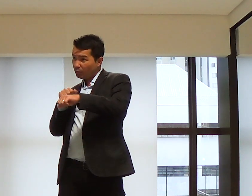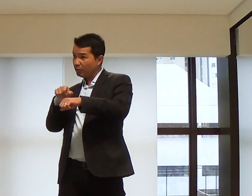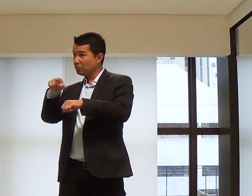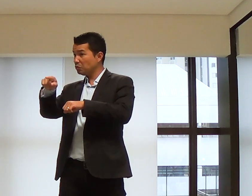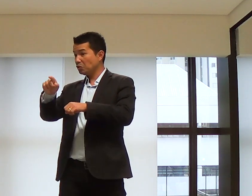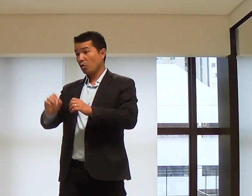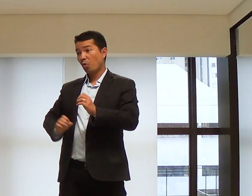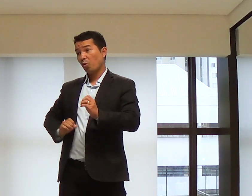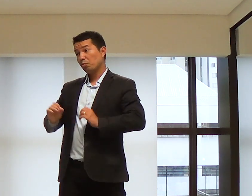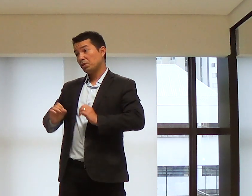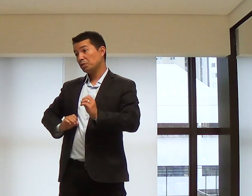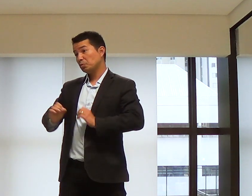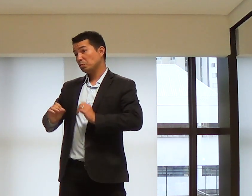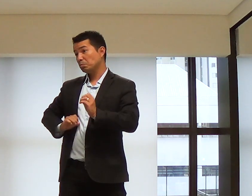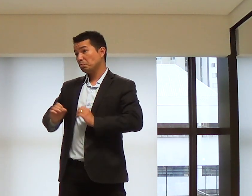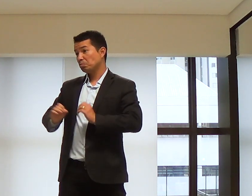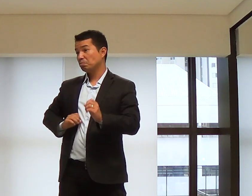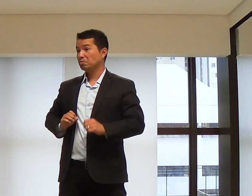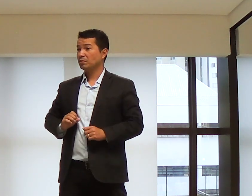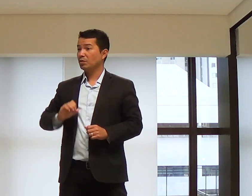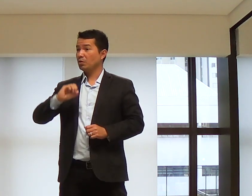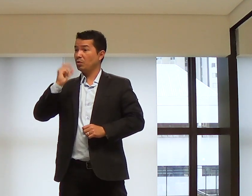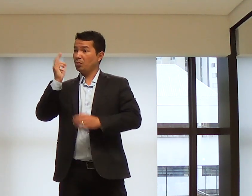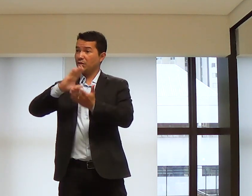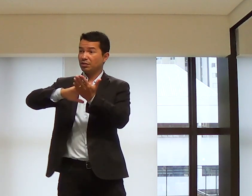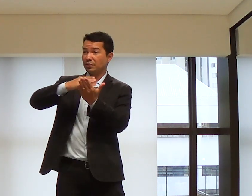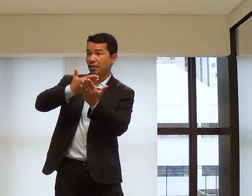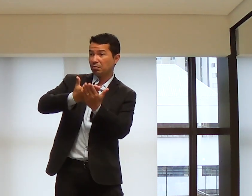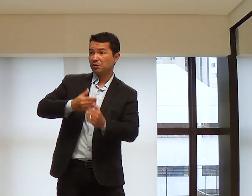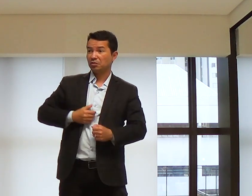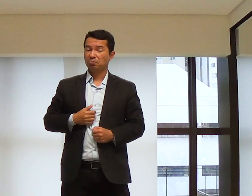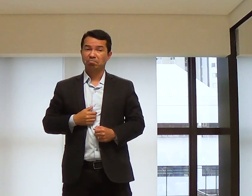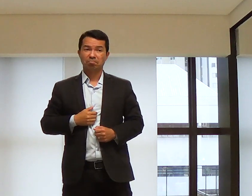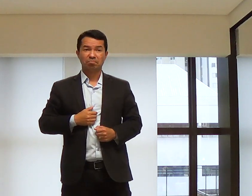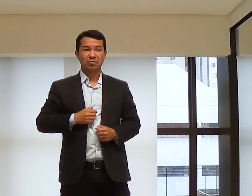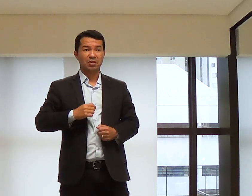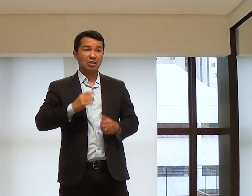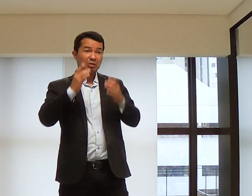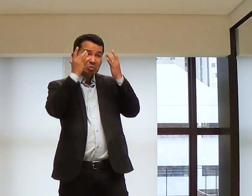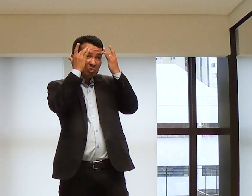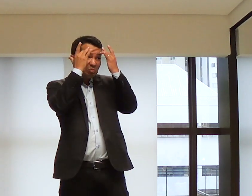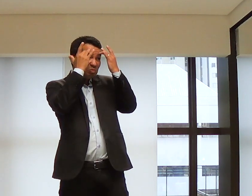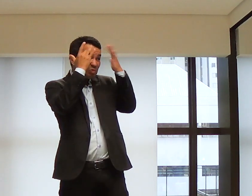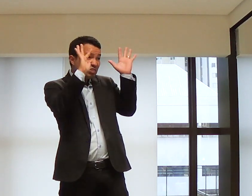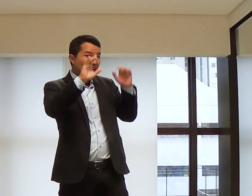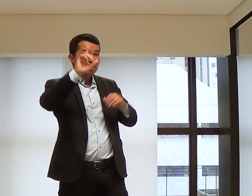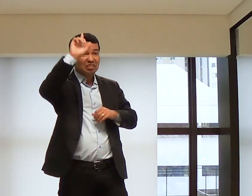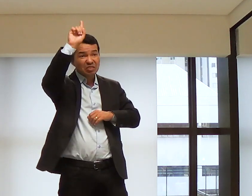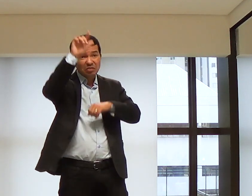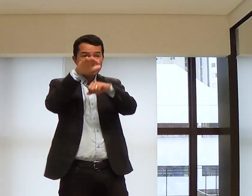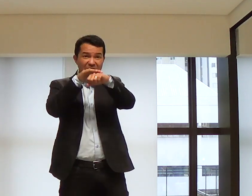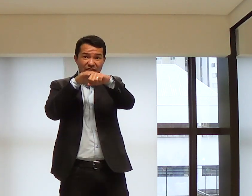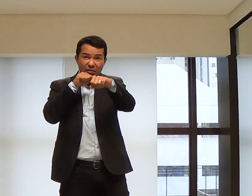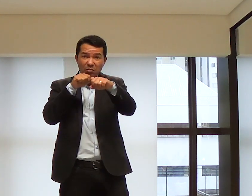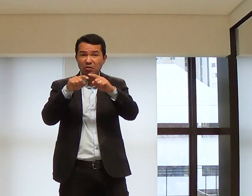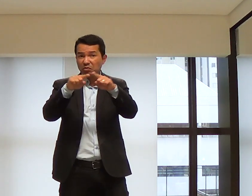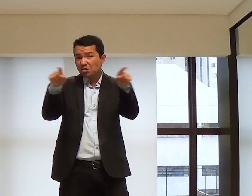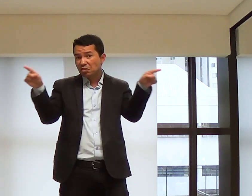chamou para ser um obreiro. Ou Deus te chamou para ser um intérprete. Eu não sei para que